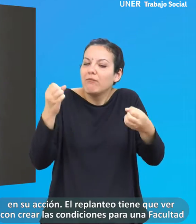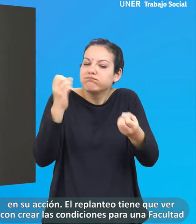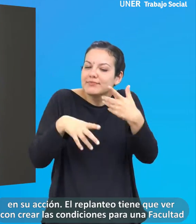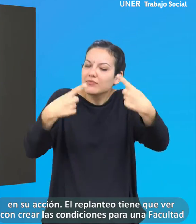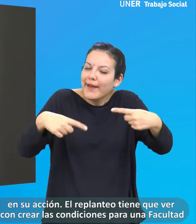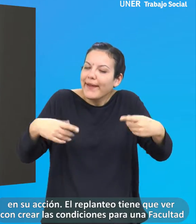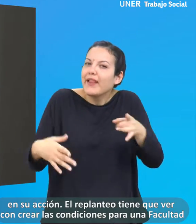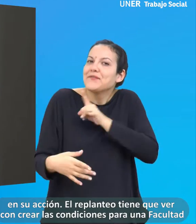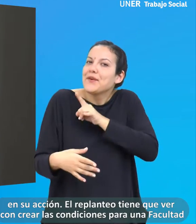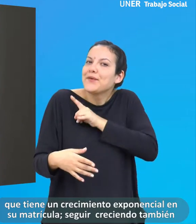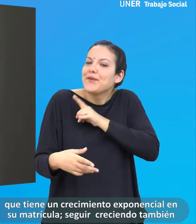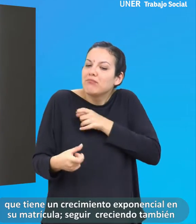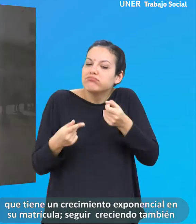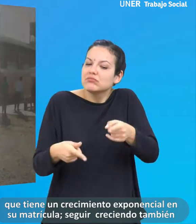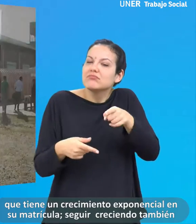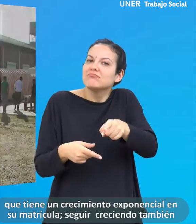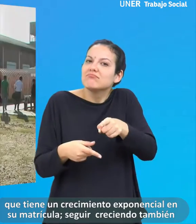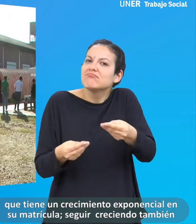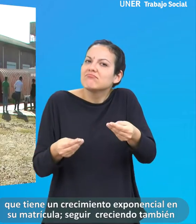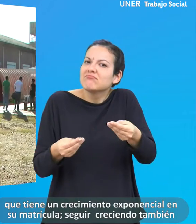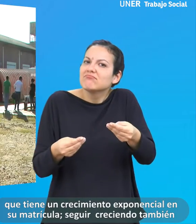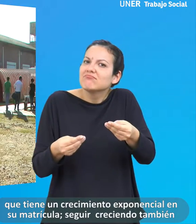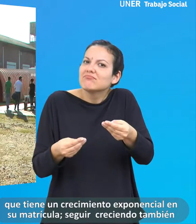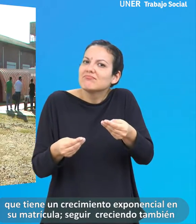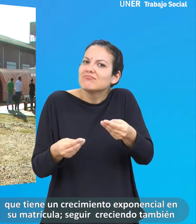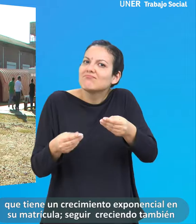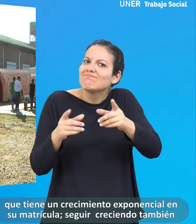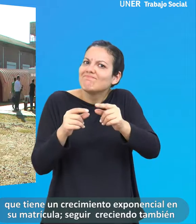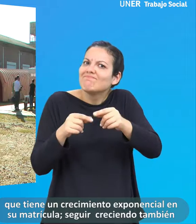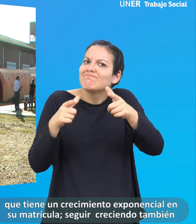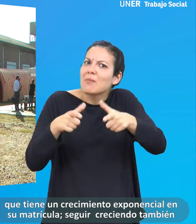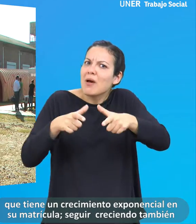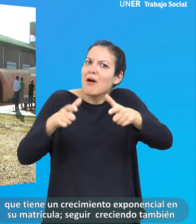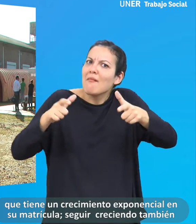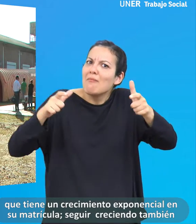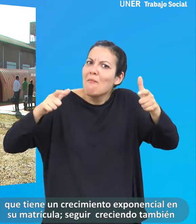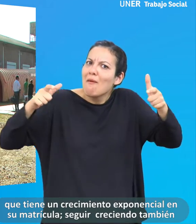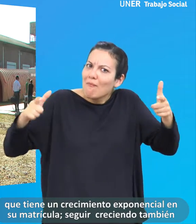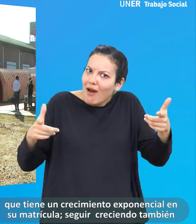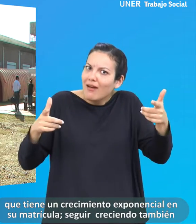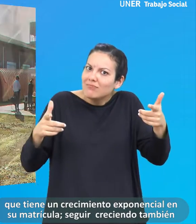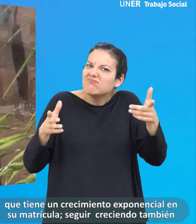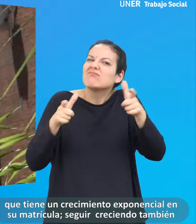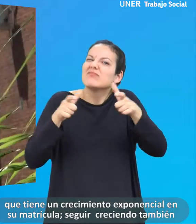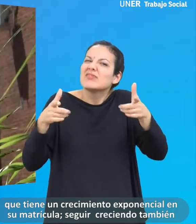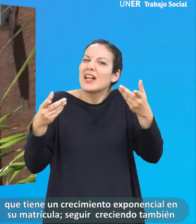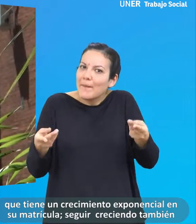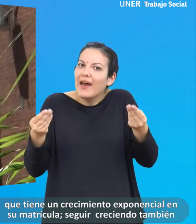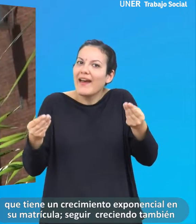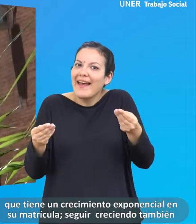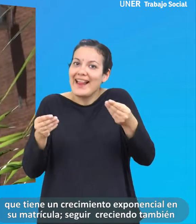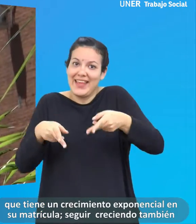para una facultad que tiene un crecimiento exponencial en su matrícula. Seguir creciendo también en